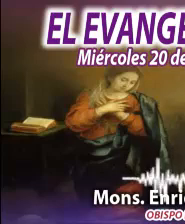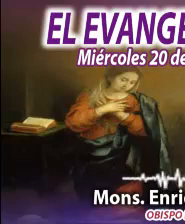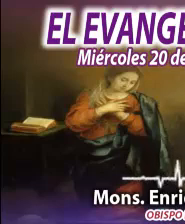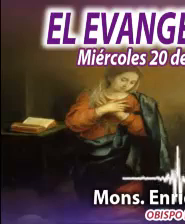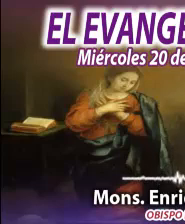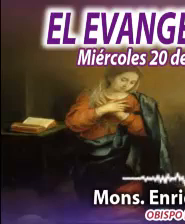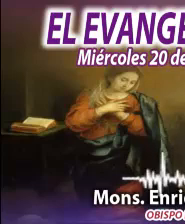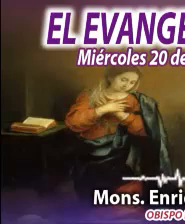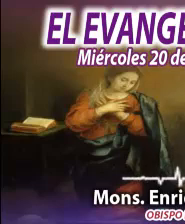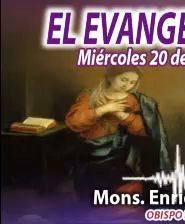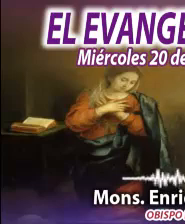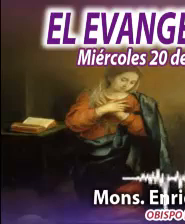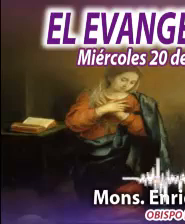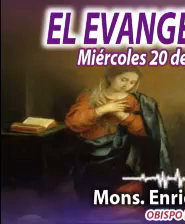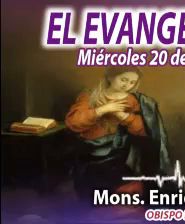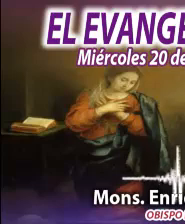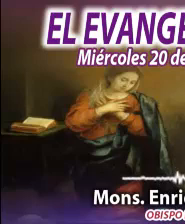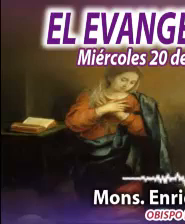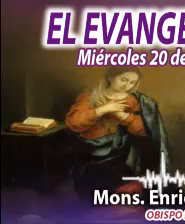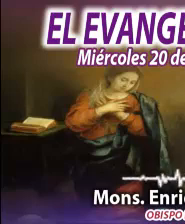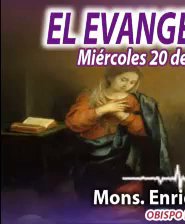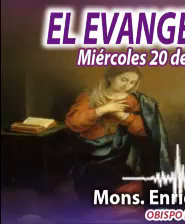preparar el camino del Señor que se acerca.